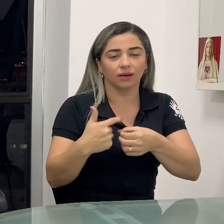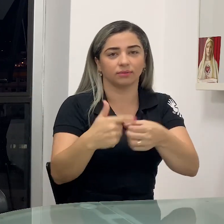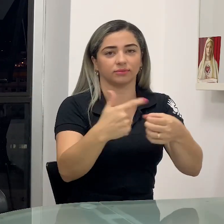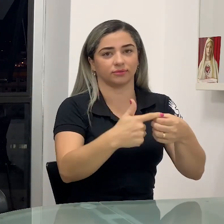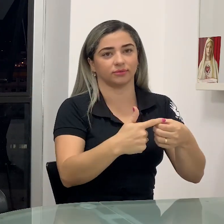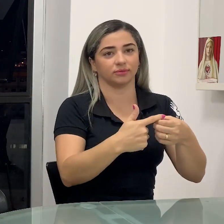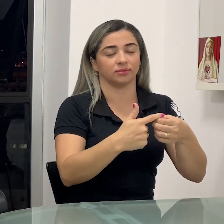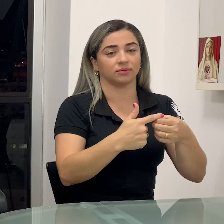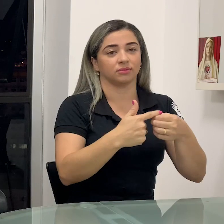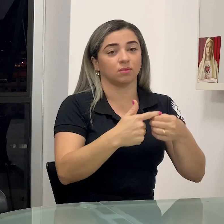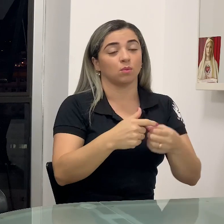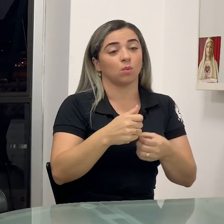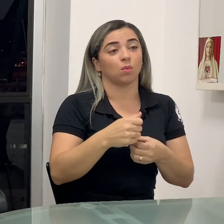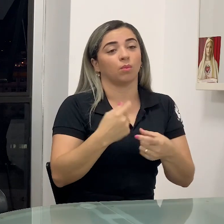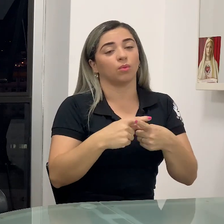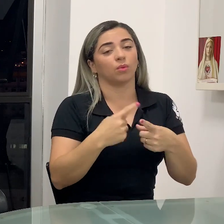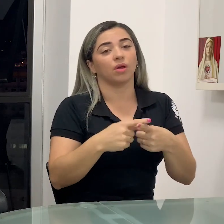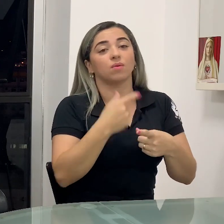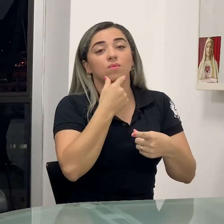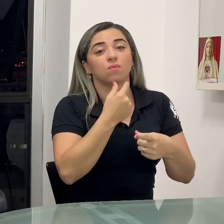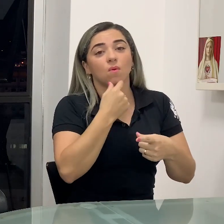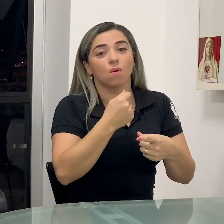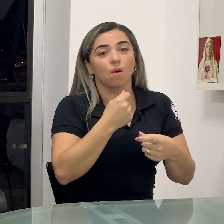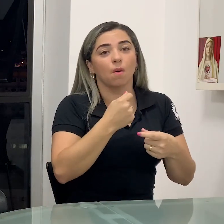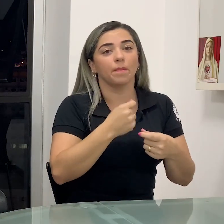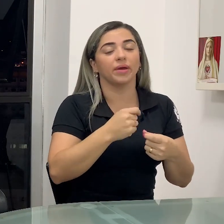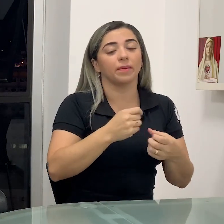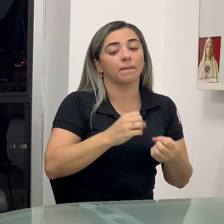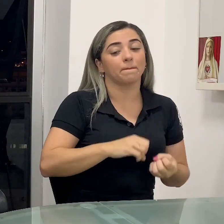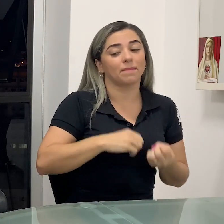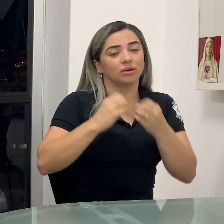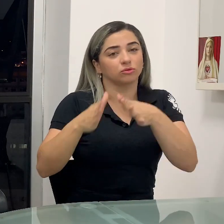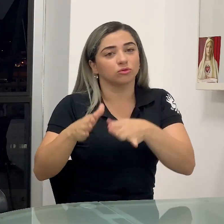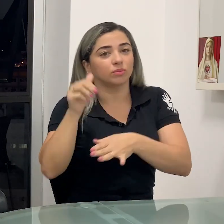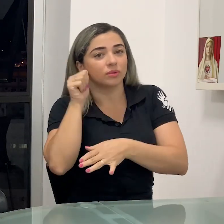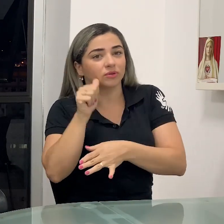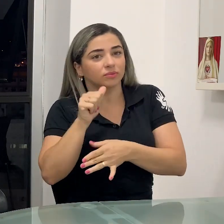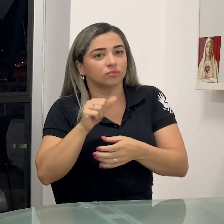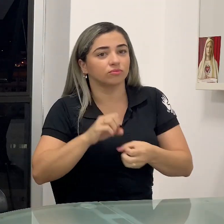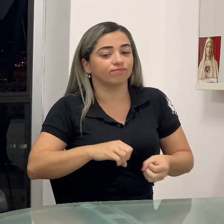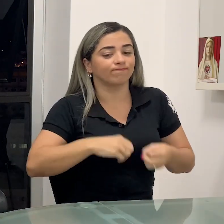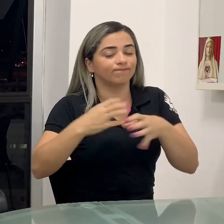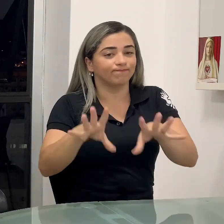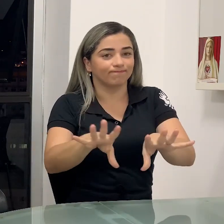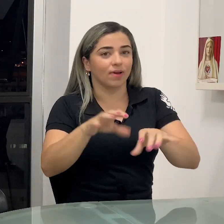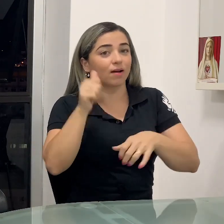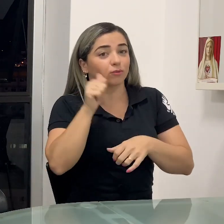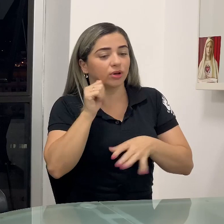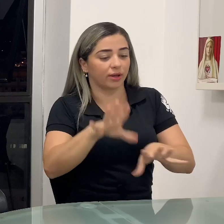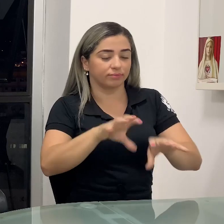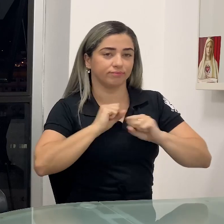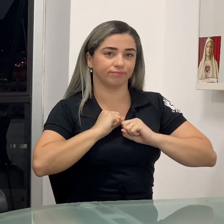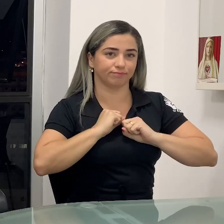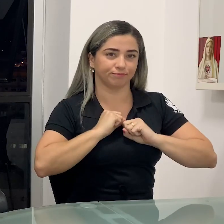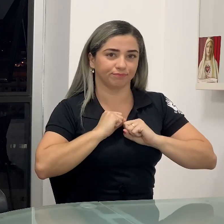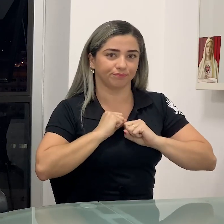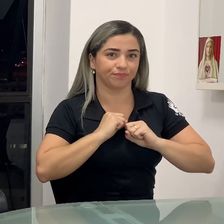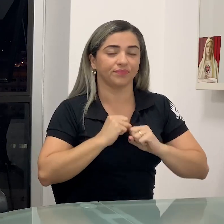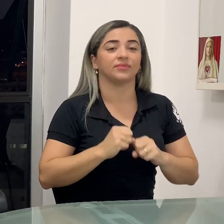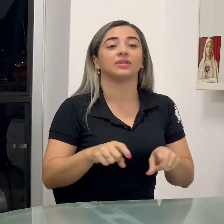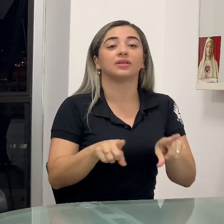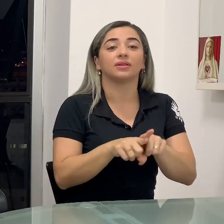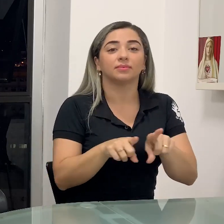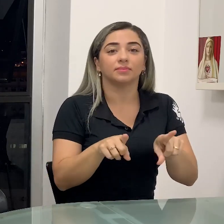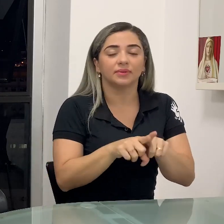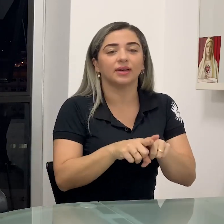caso índice dela, mas ele veio de outra região que não era Caratinga. E no segundo caso de Caratinga, a mesma coisa.